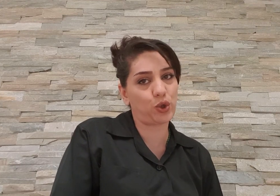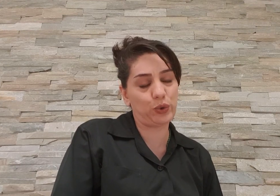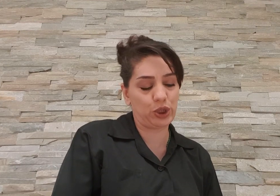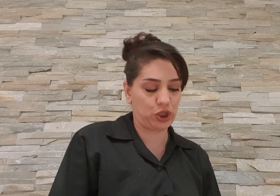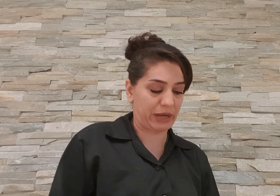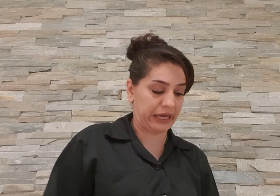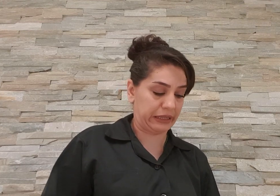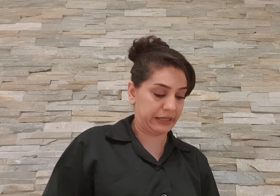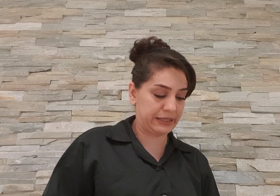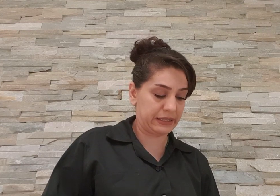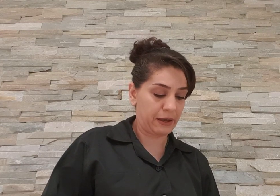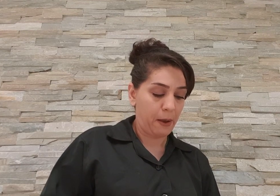آقایون هیچی بعید نیست موسیقی موسیقی موسیقی